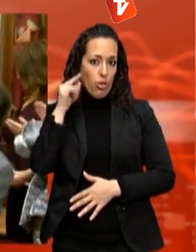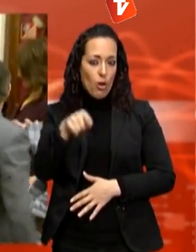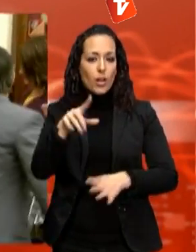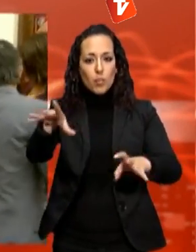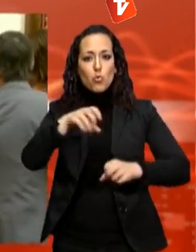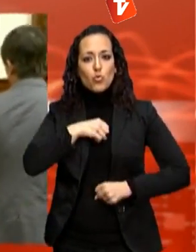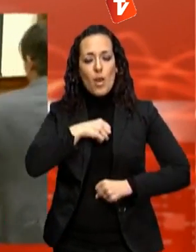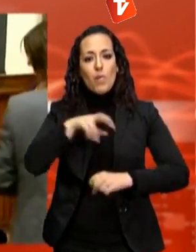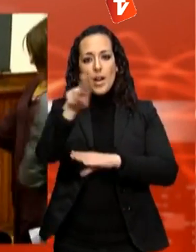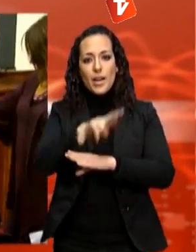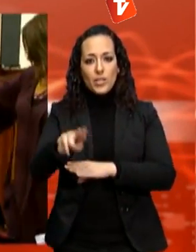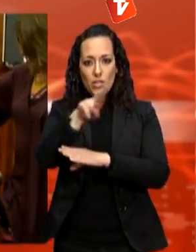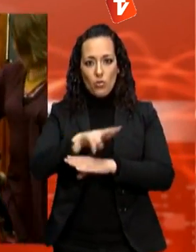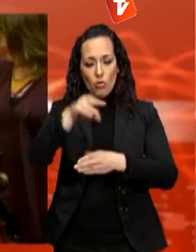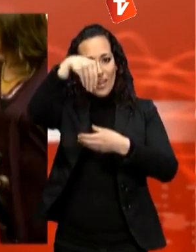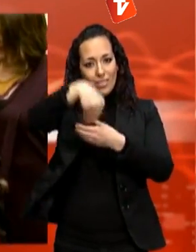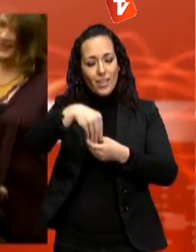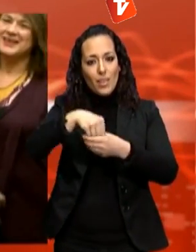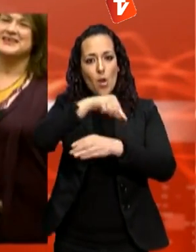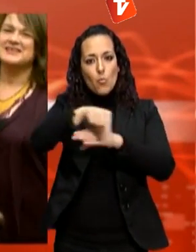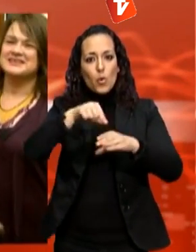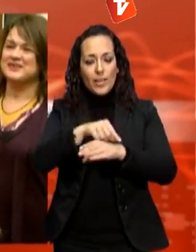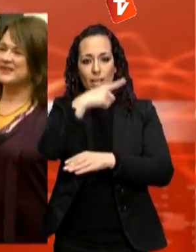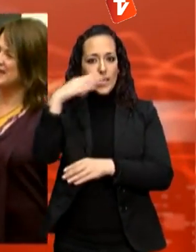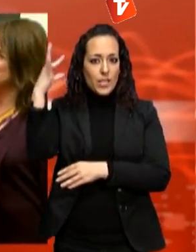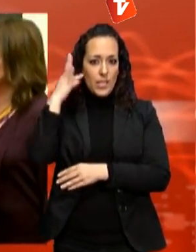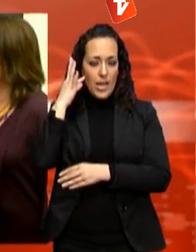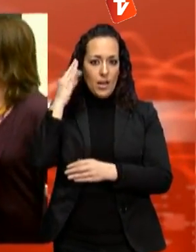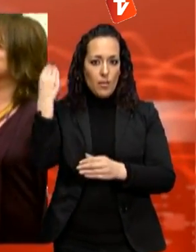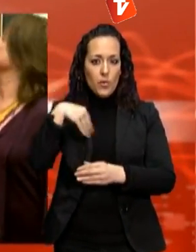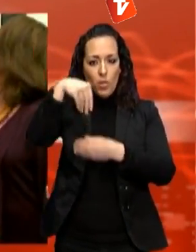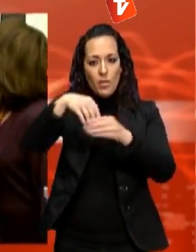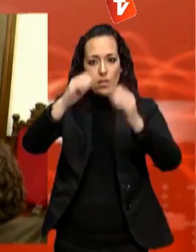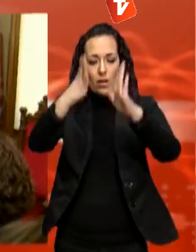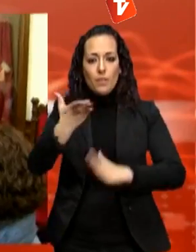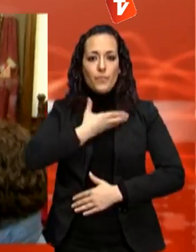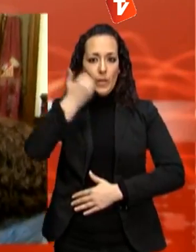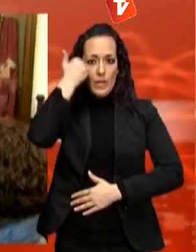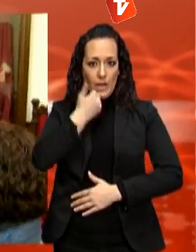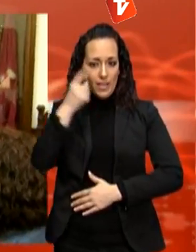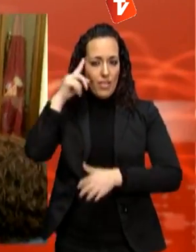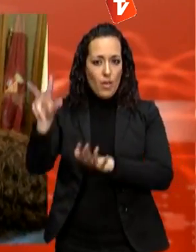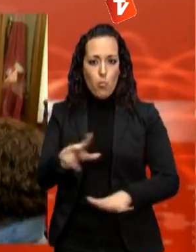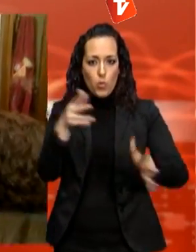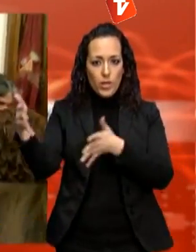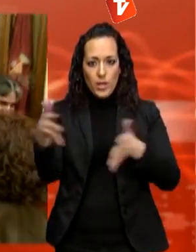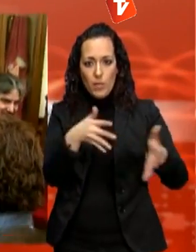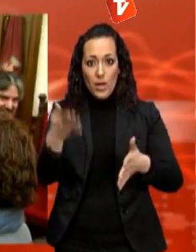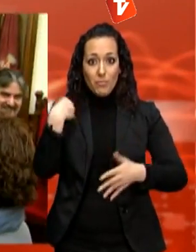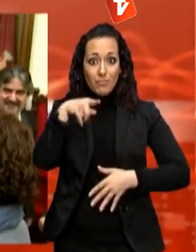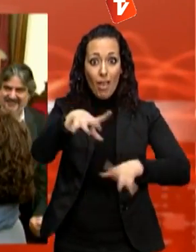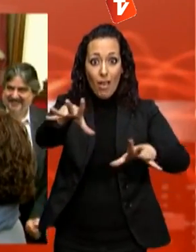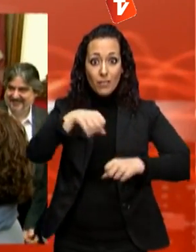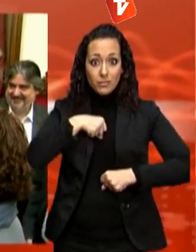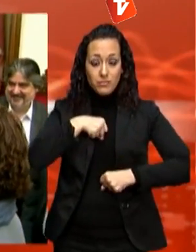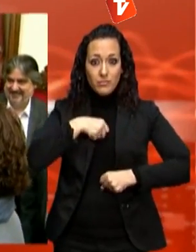càrrec com a regidora de Polítiques de Gènere de l'Ajuntament de Terrassa aquest divendres 8 de març. Almagro agafa l'acte després de la renúncia de Pere Navarro,